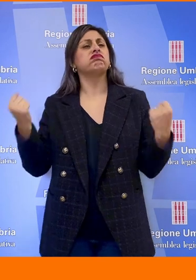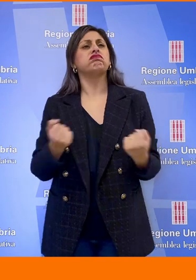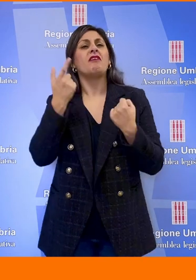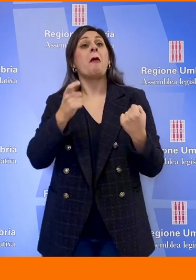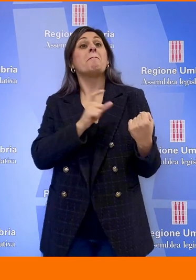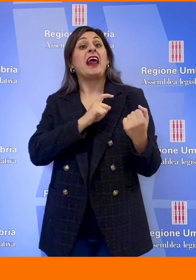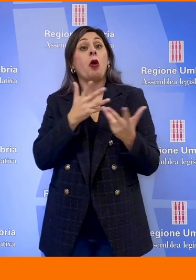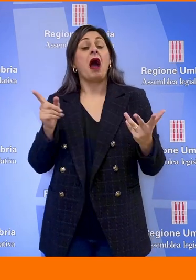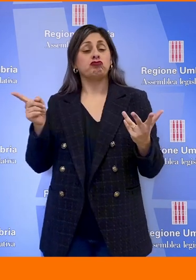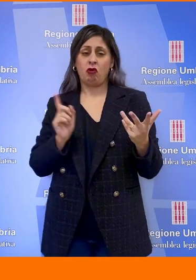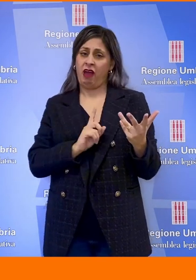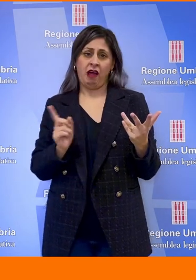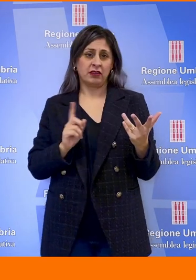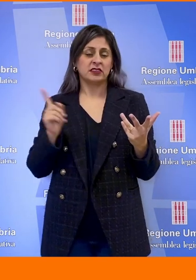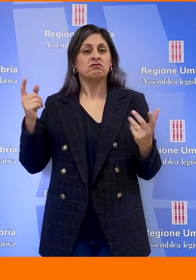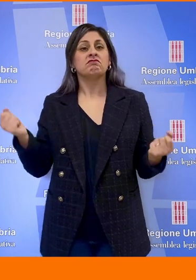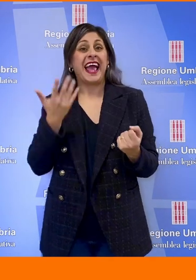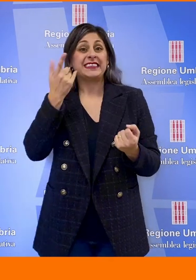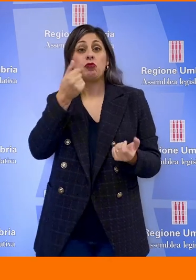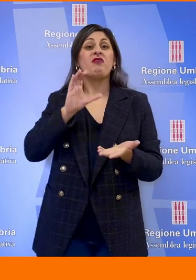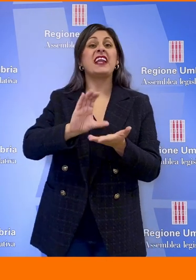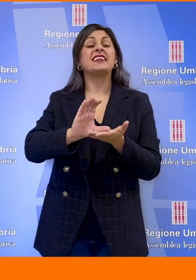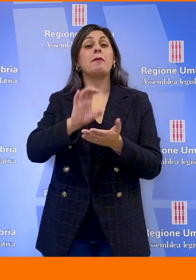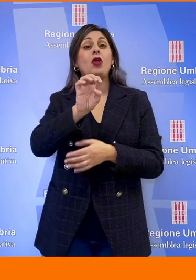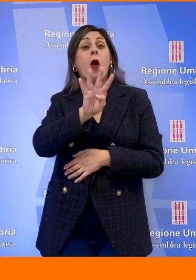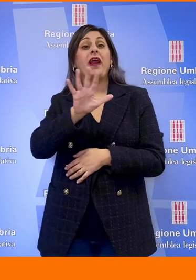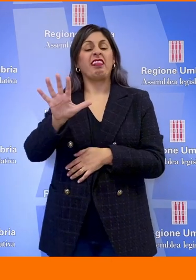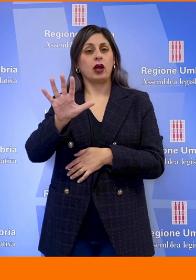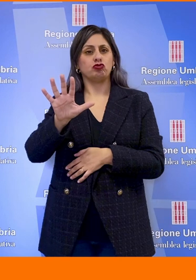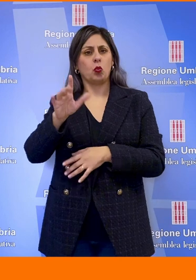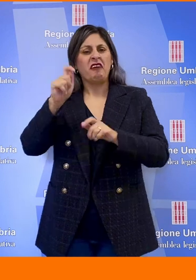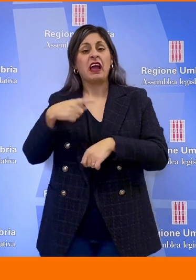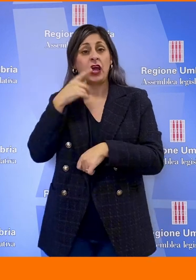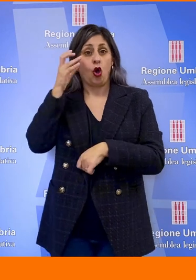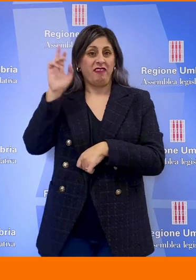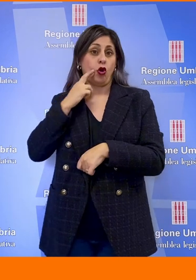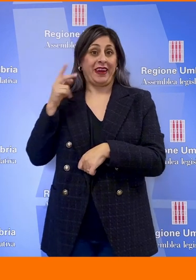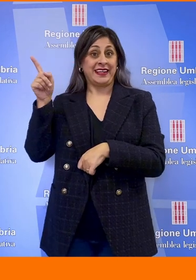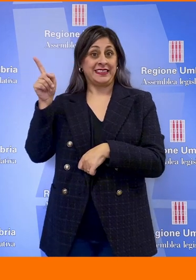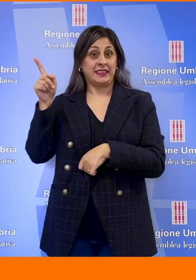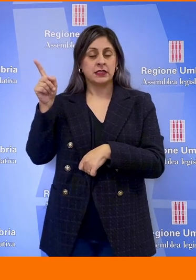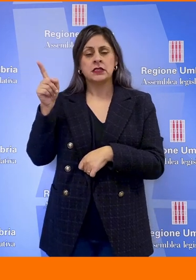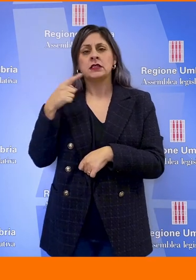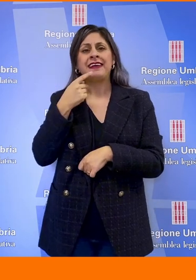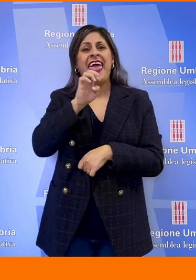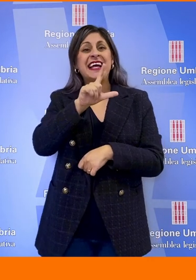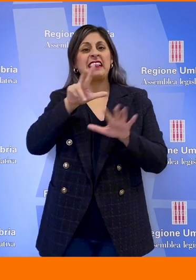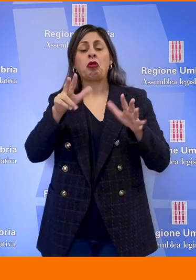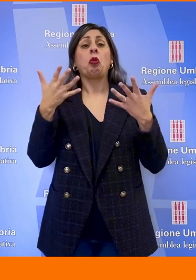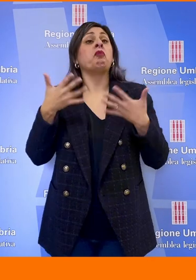maggioranza, ha detto. Vedi i finanziamenti per l'E45 avviati dal governo Renzi si dice che l'E78 è fatta ma non è così i